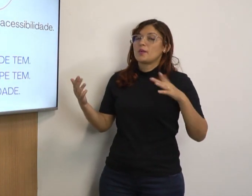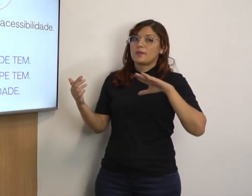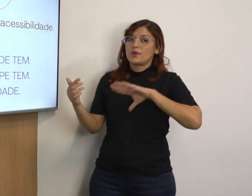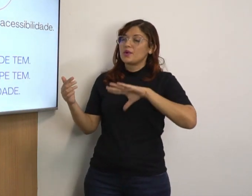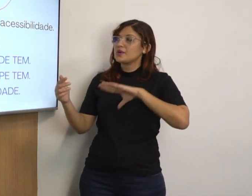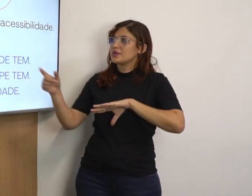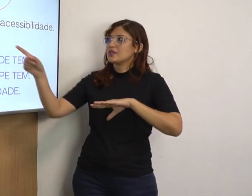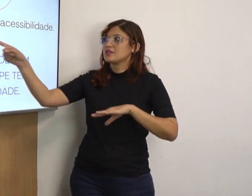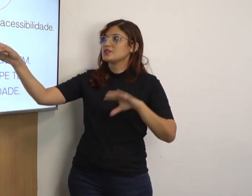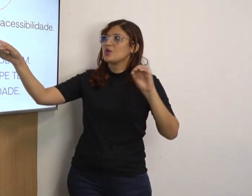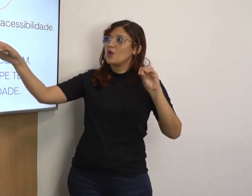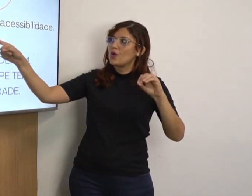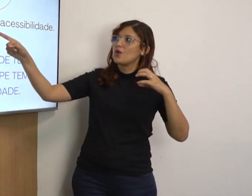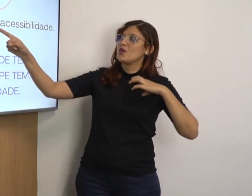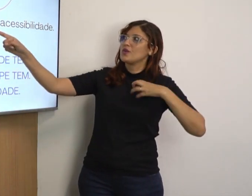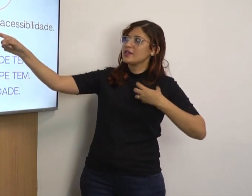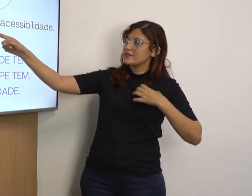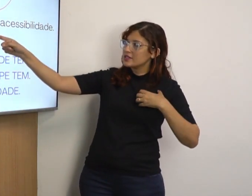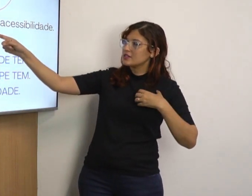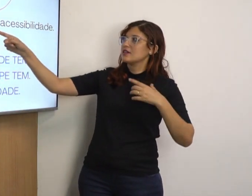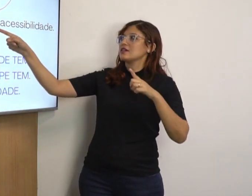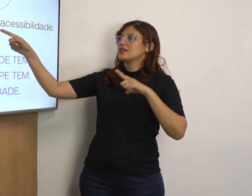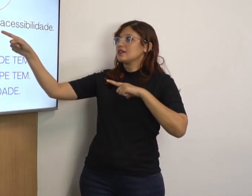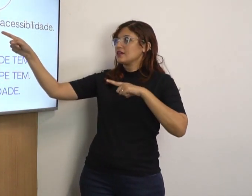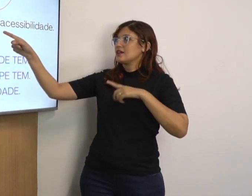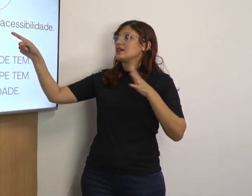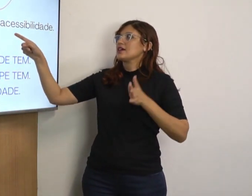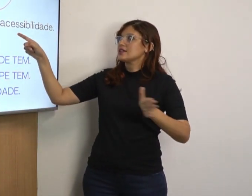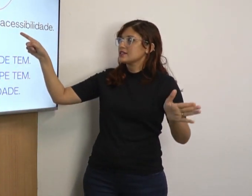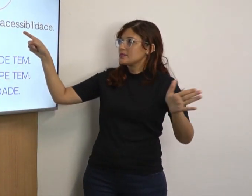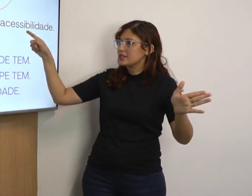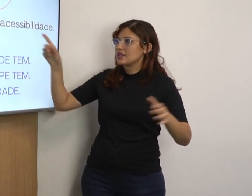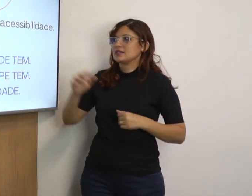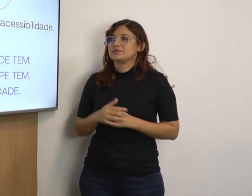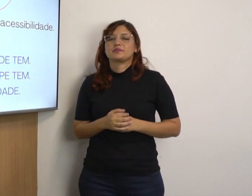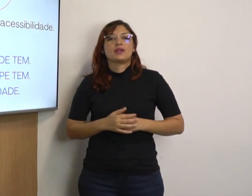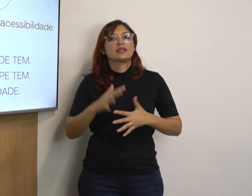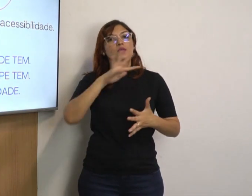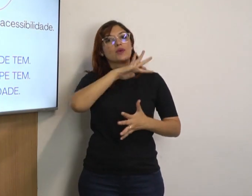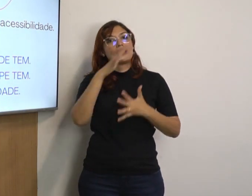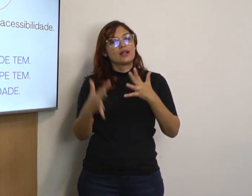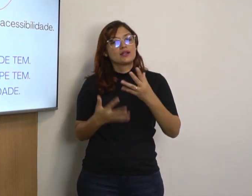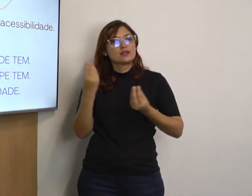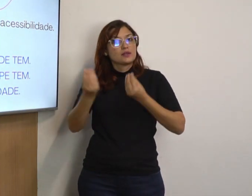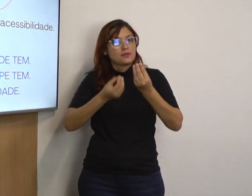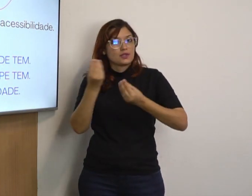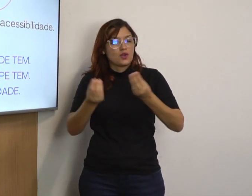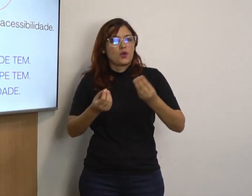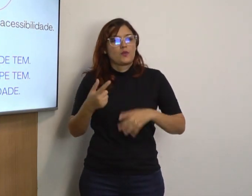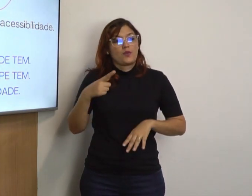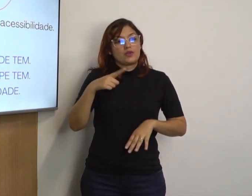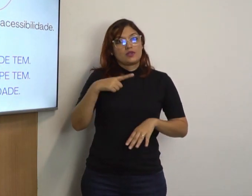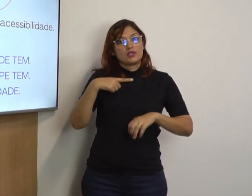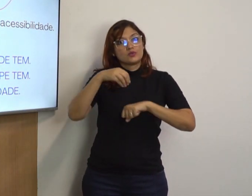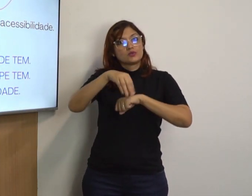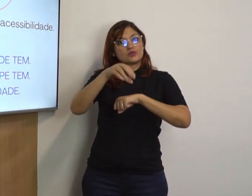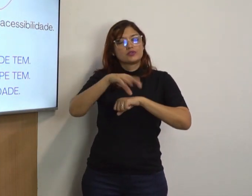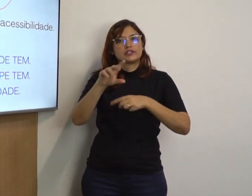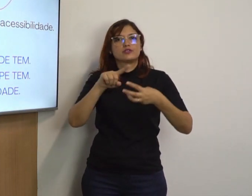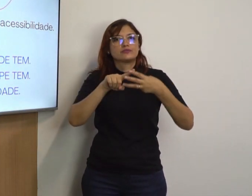Em português, o IEF Sertão tem acessibilidade. Em libras, eu vou